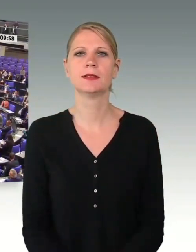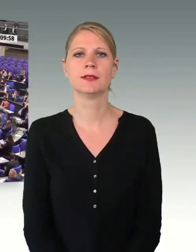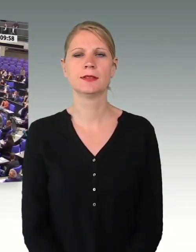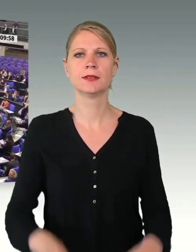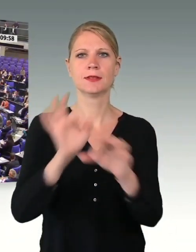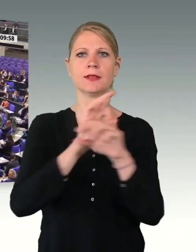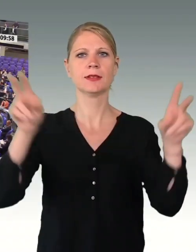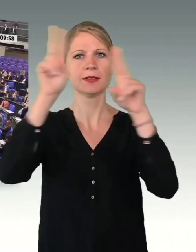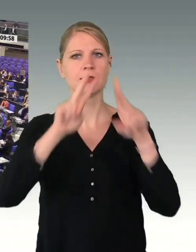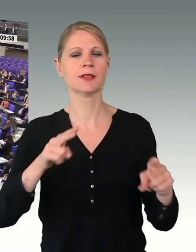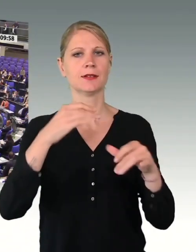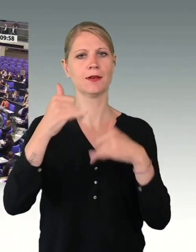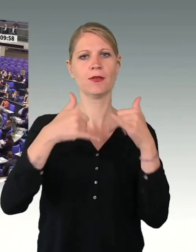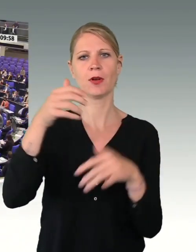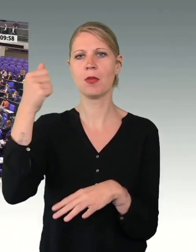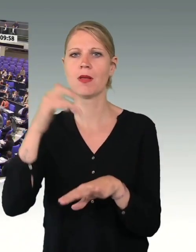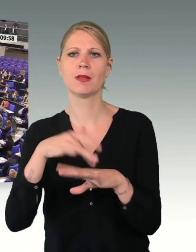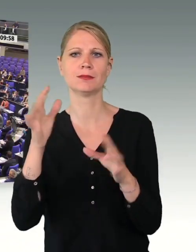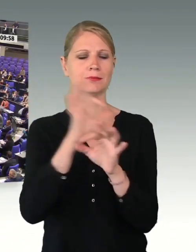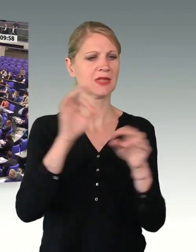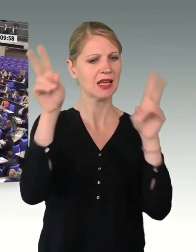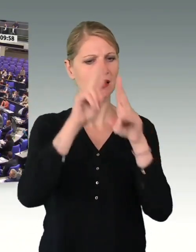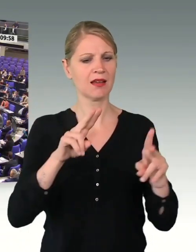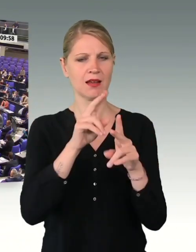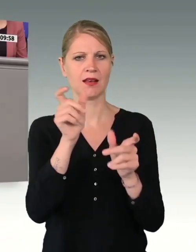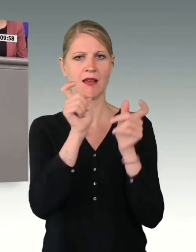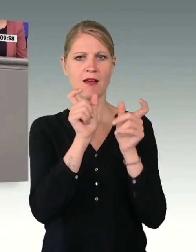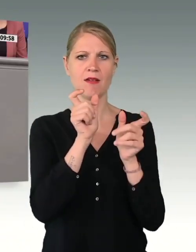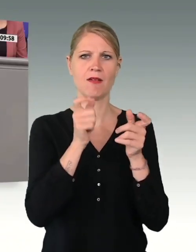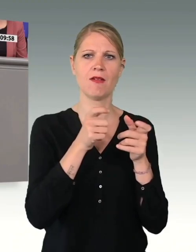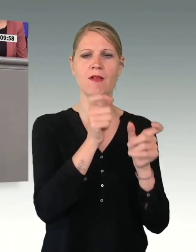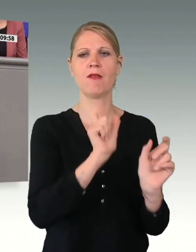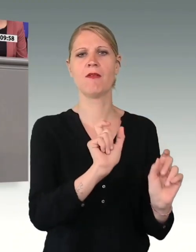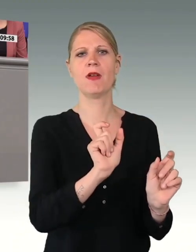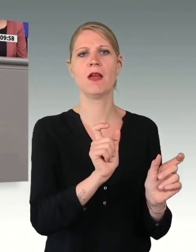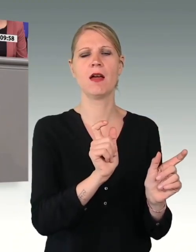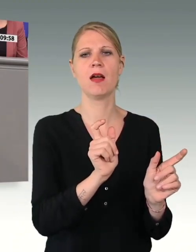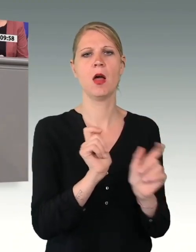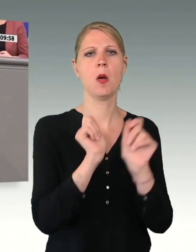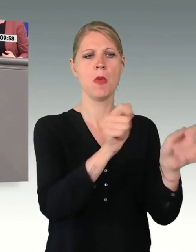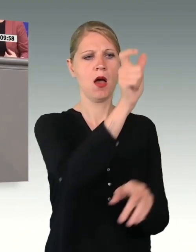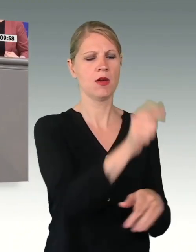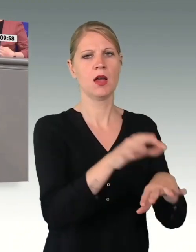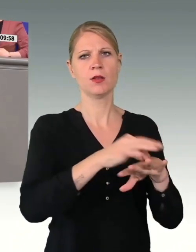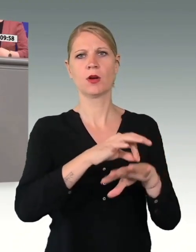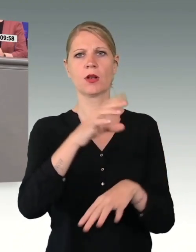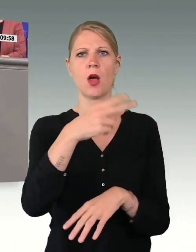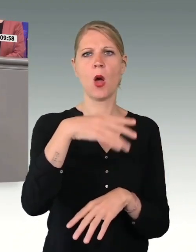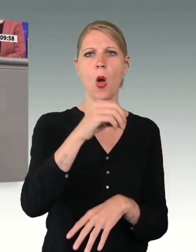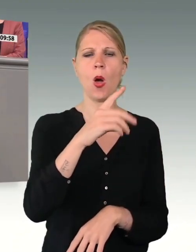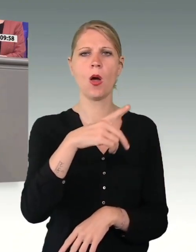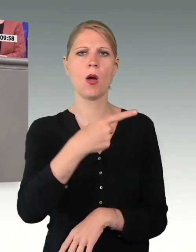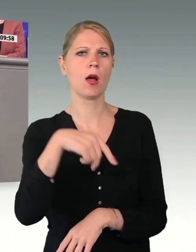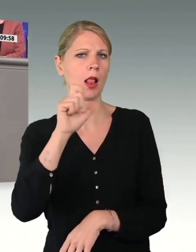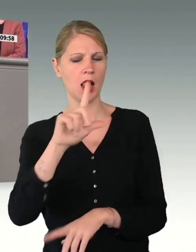Sehr geehrte Frau Präsidentin, sehr geehrte Wehrbeauftragte Dr. Högl, liebe Kolleginnen auch im Namen der SPD